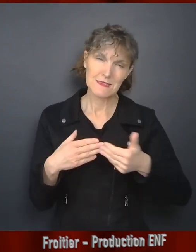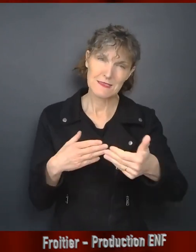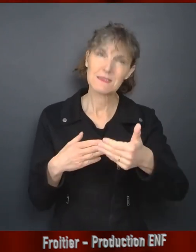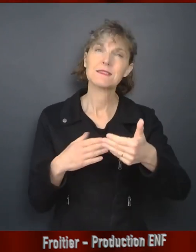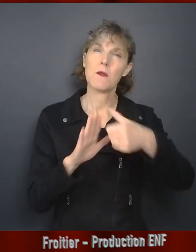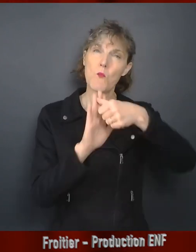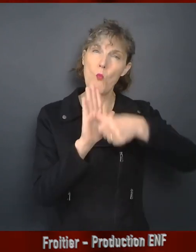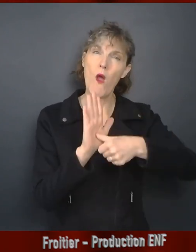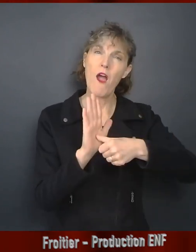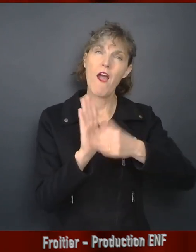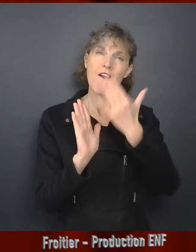en Europe en février.